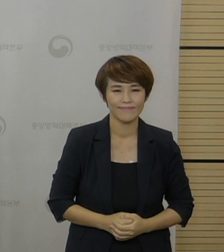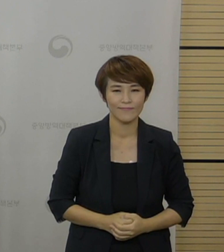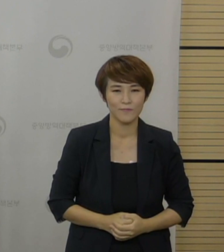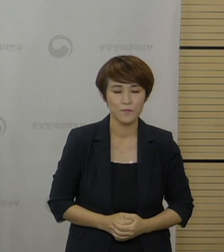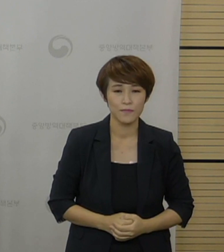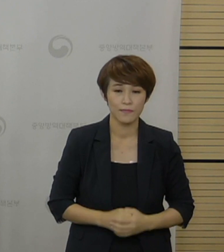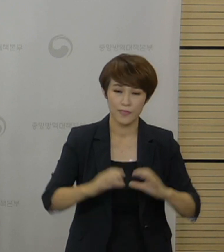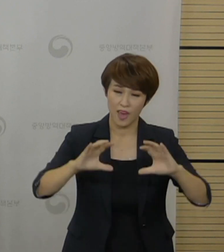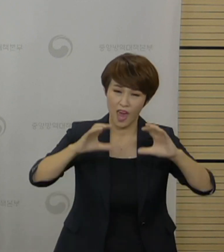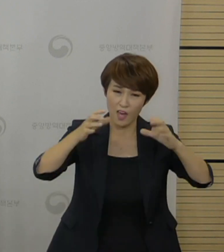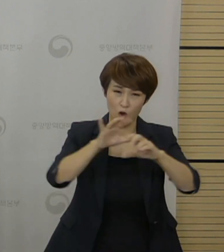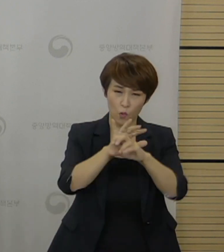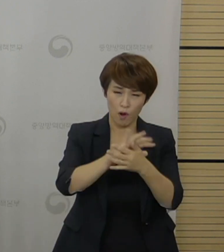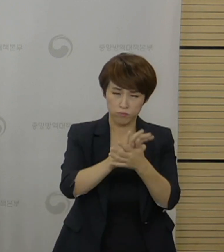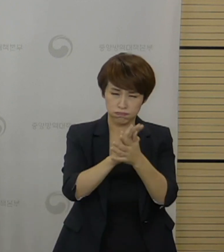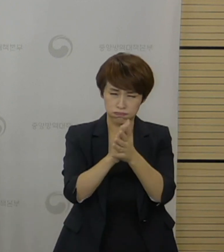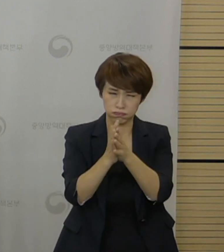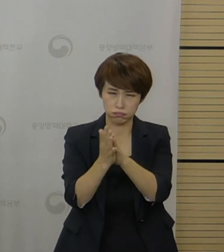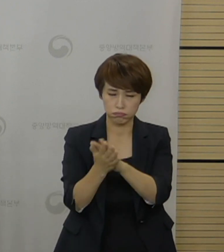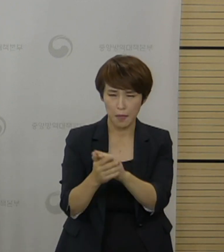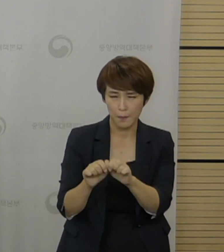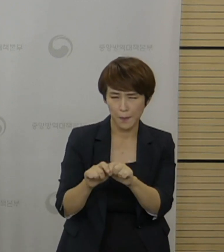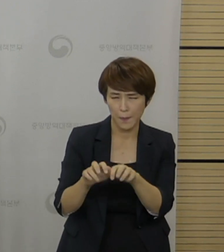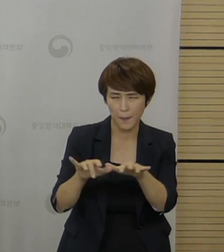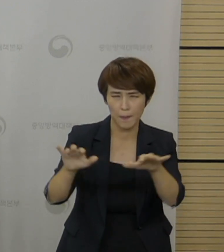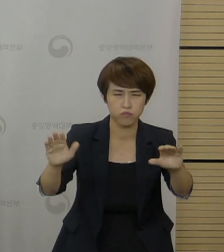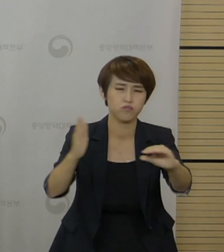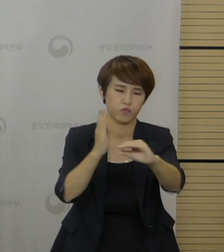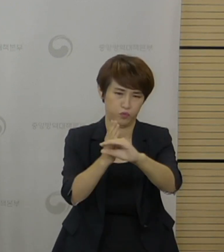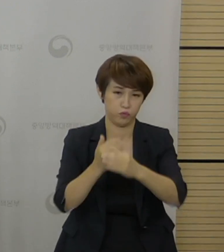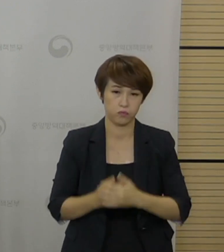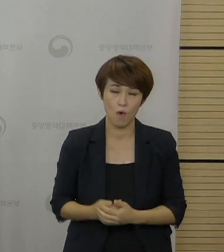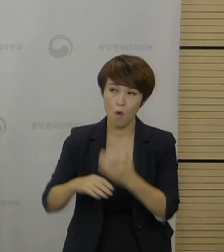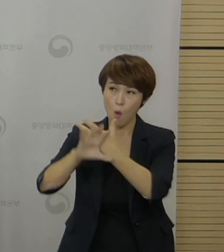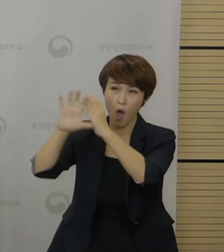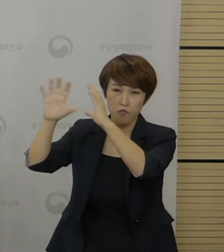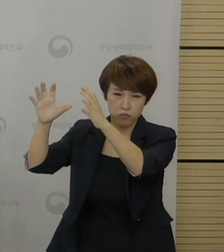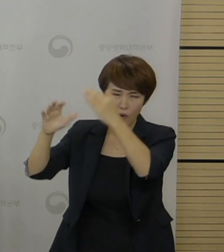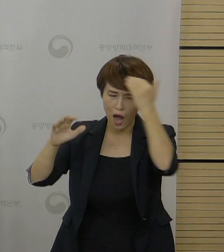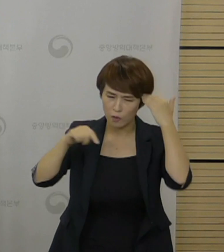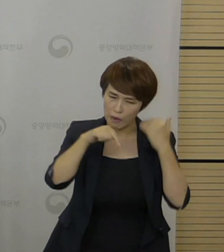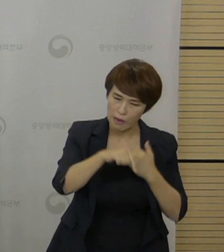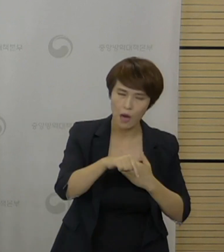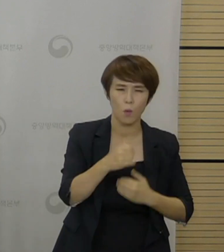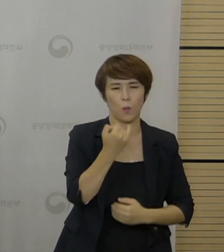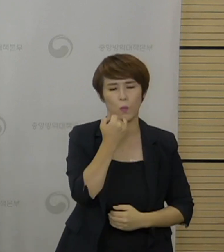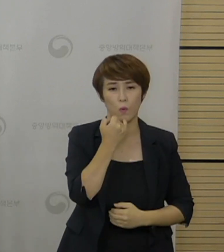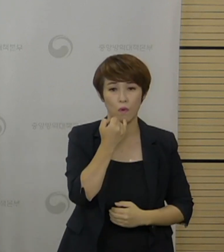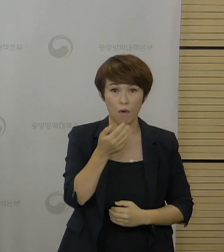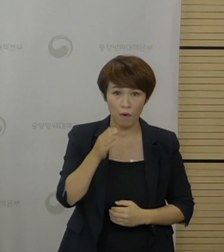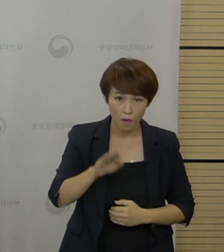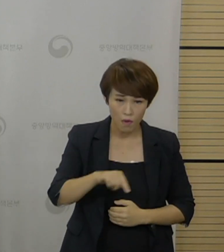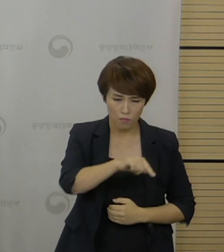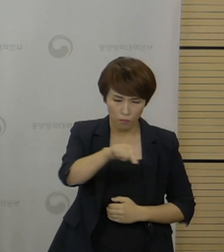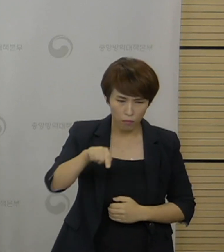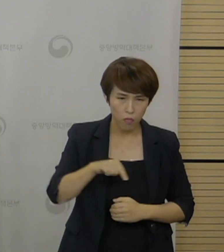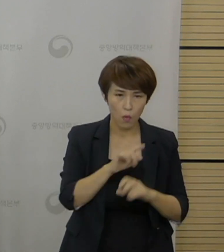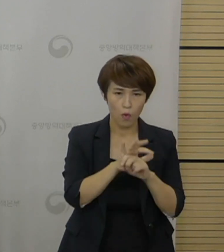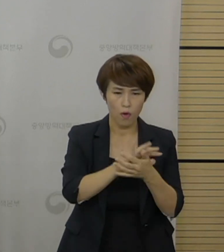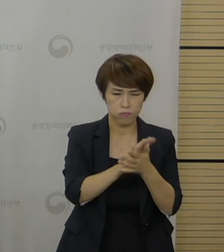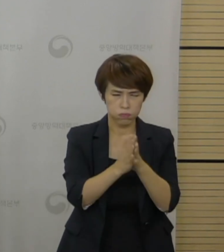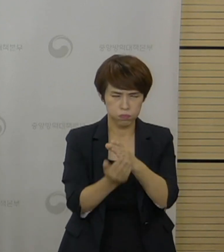전 세계적으로 변이 바이러스가 빠르게 확산되고 있고 외국에 비해서는 낮은 수치이지만 국내에서도 관련 사례들이